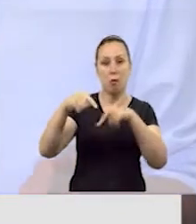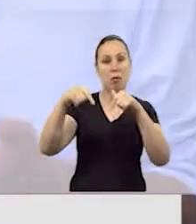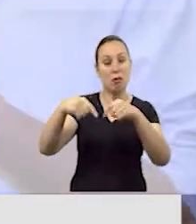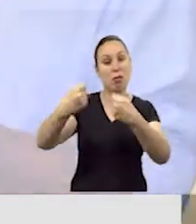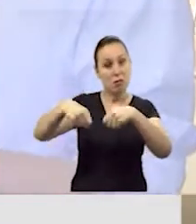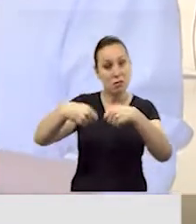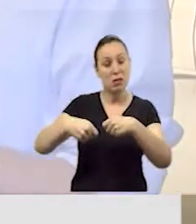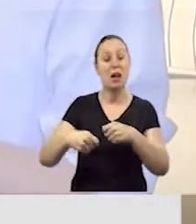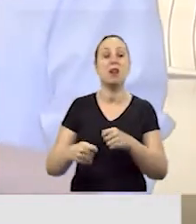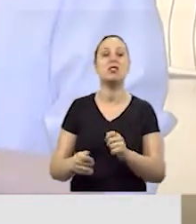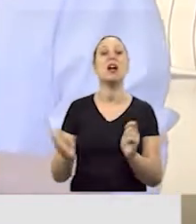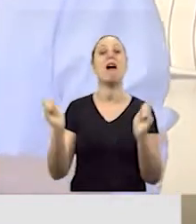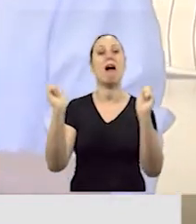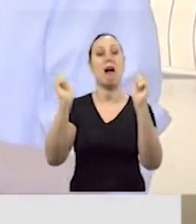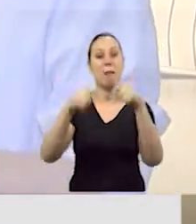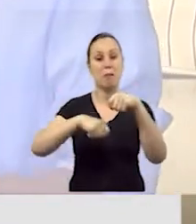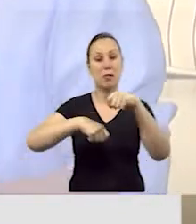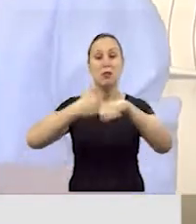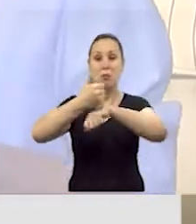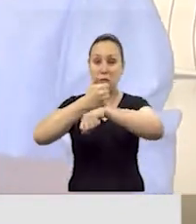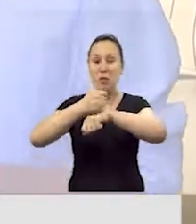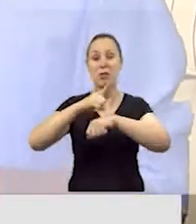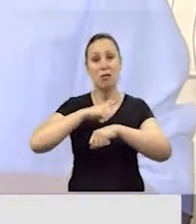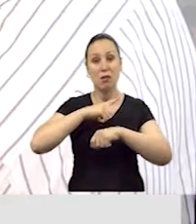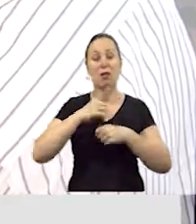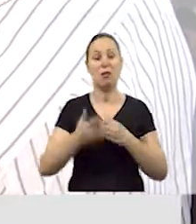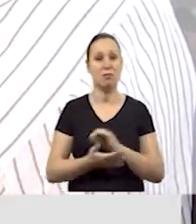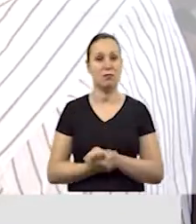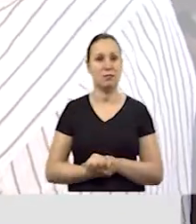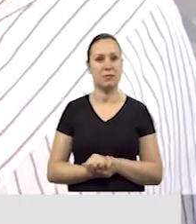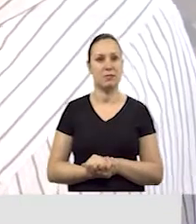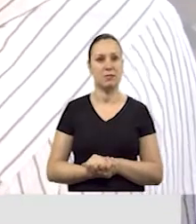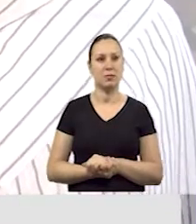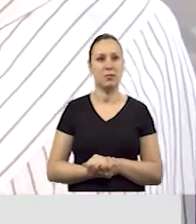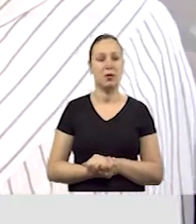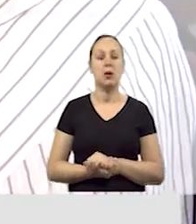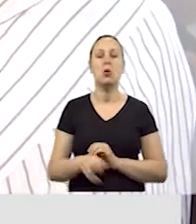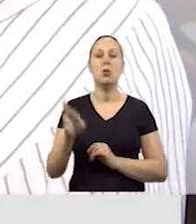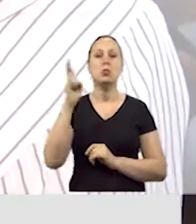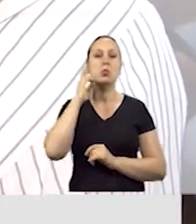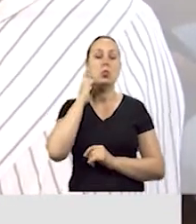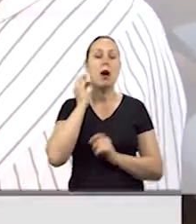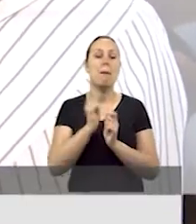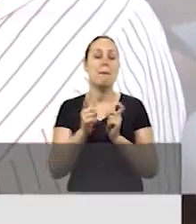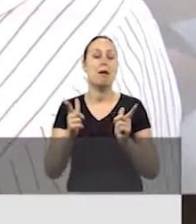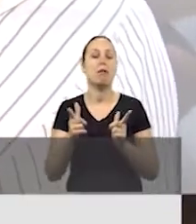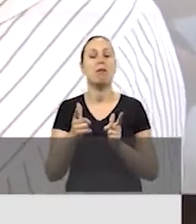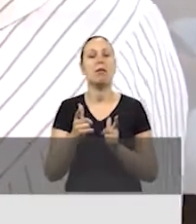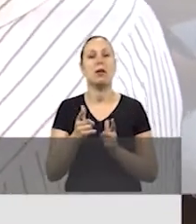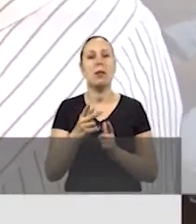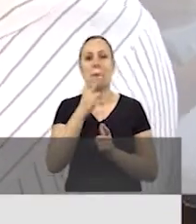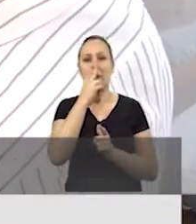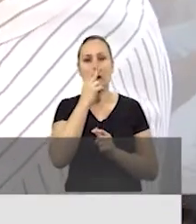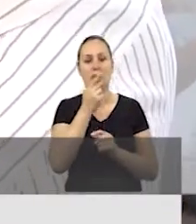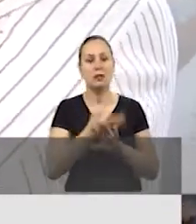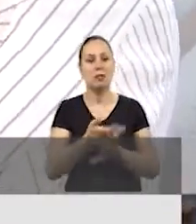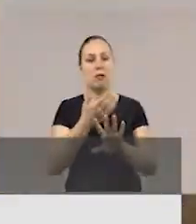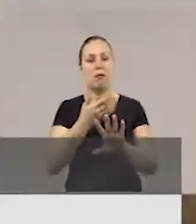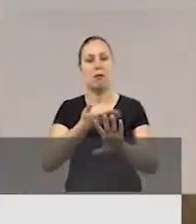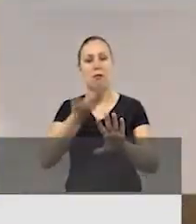e que nós temos profissionais capacitados para isso. Os surdos muitas vezes se sentem como estrangeiros dentro do próprio país. E não era